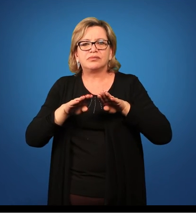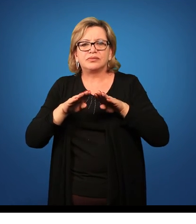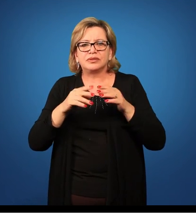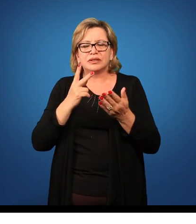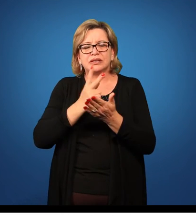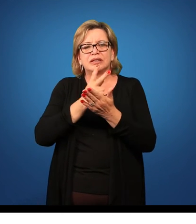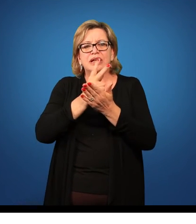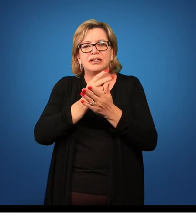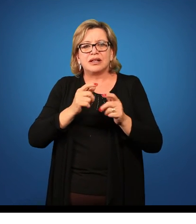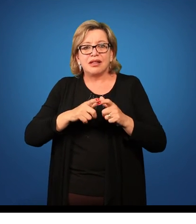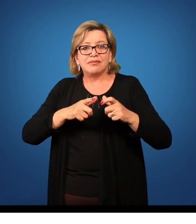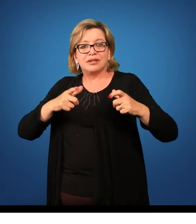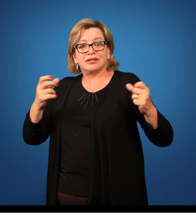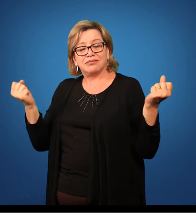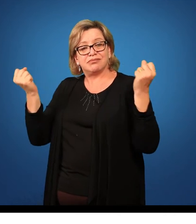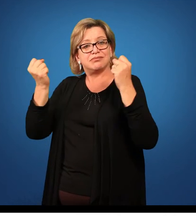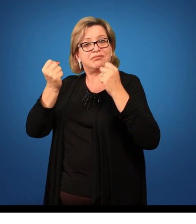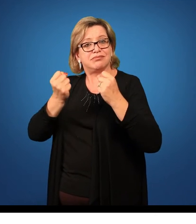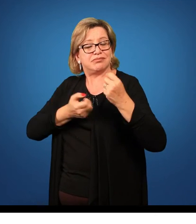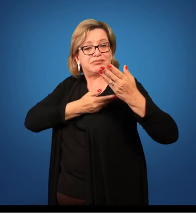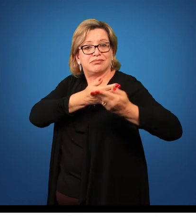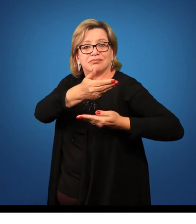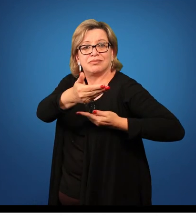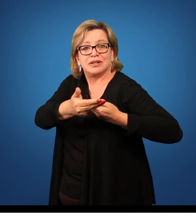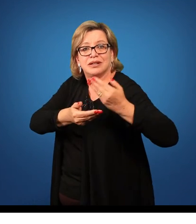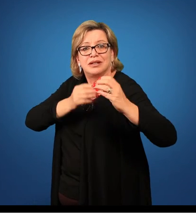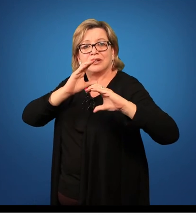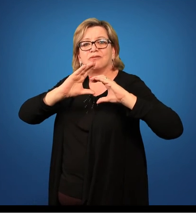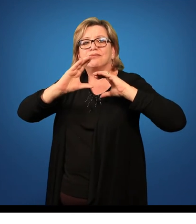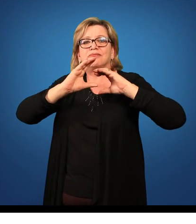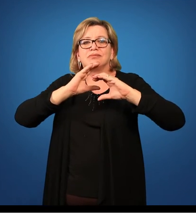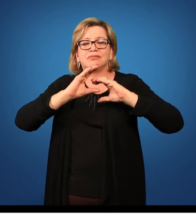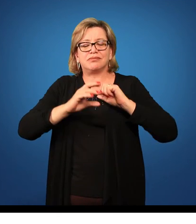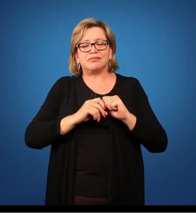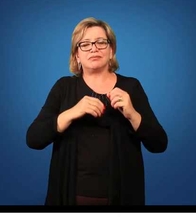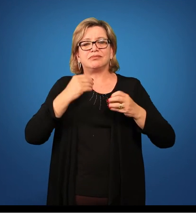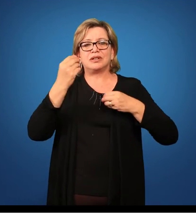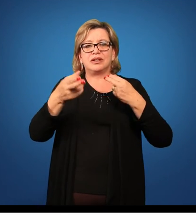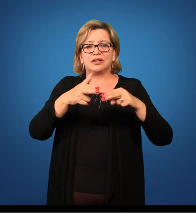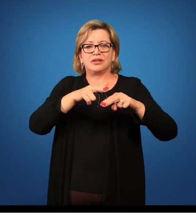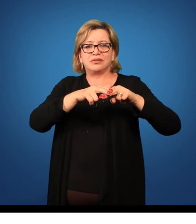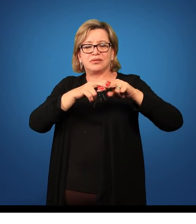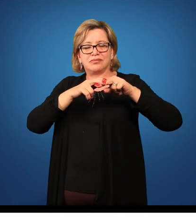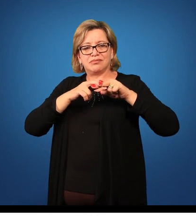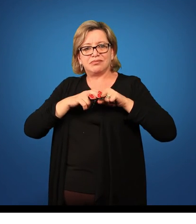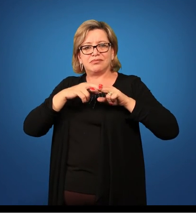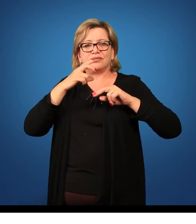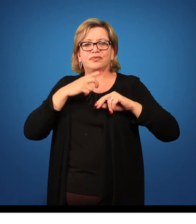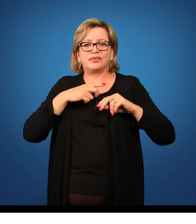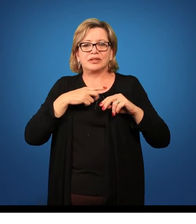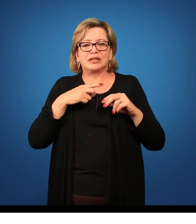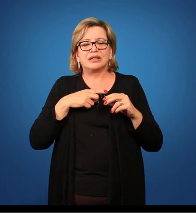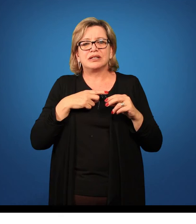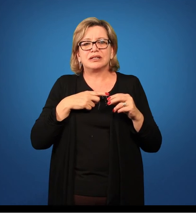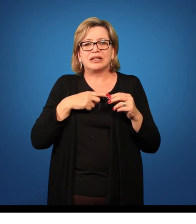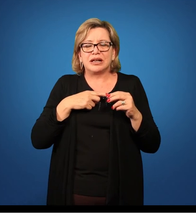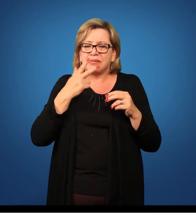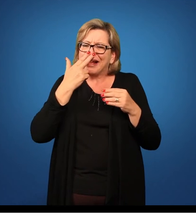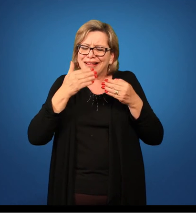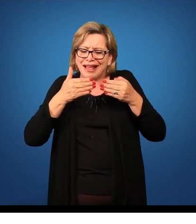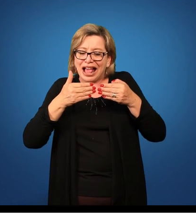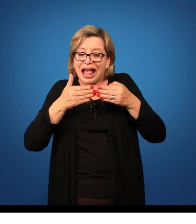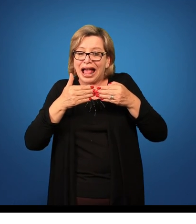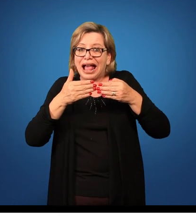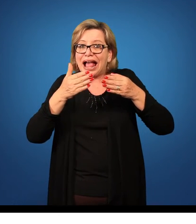aumentamos também nossas possibilidades de comunicação. Então, em decorrência dessa, abrimos uma porta